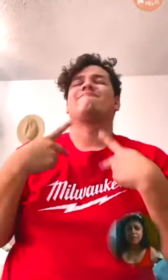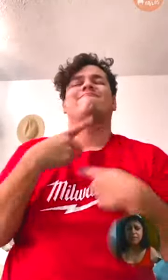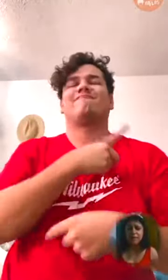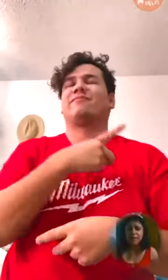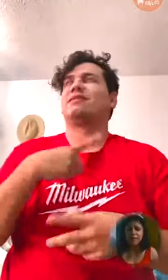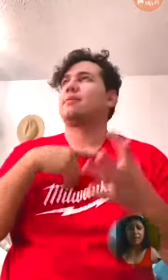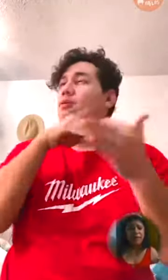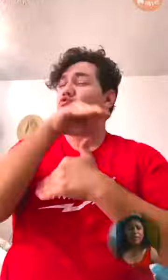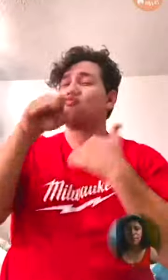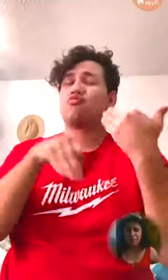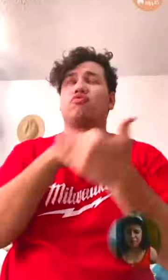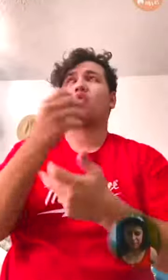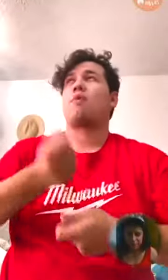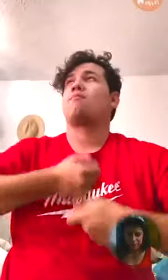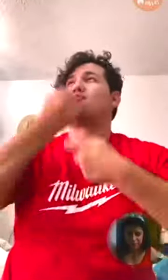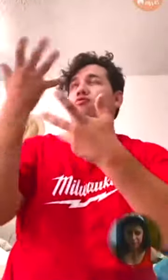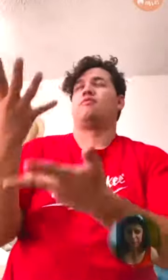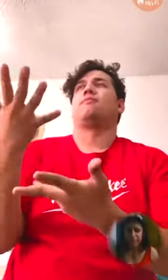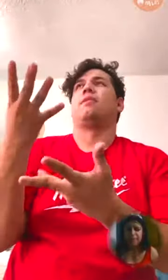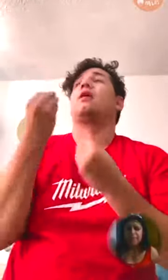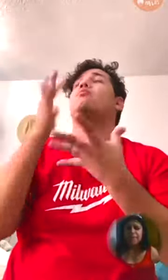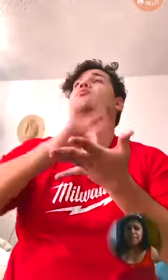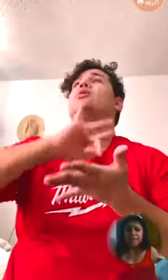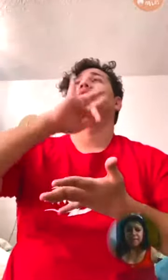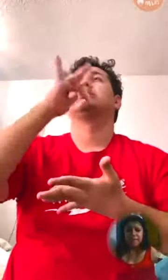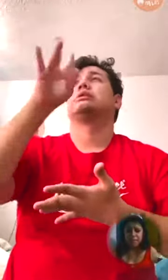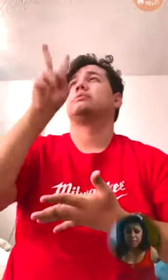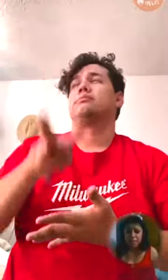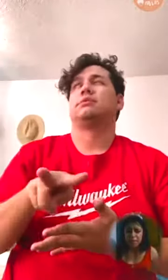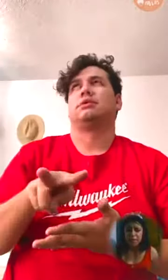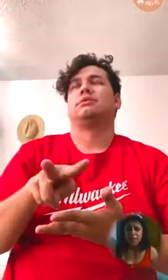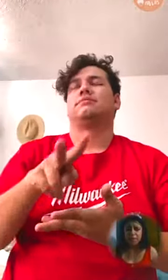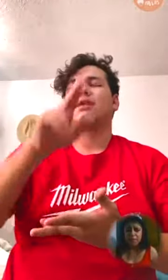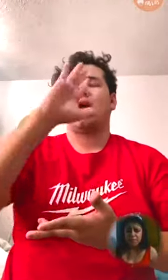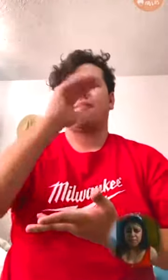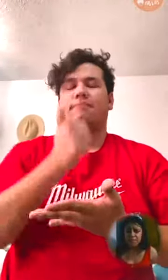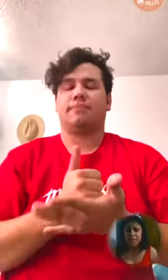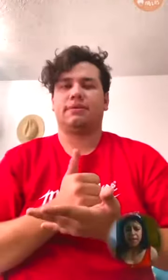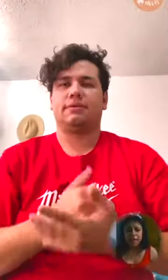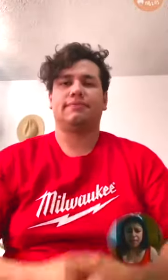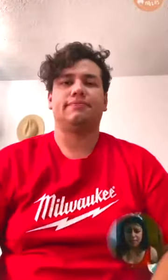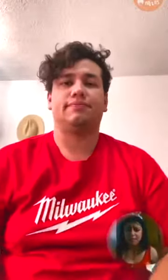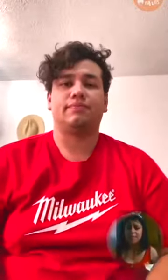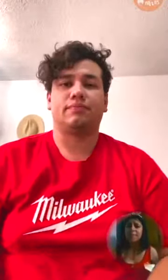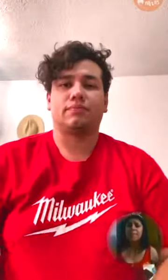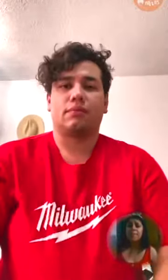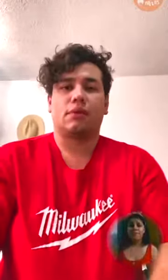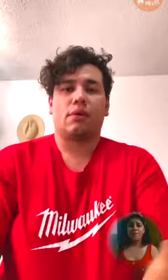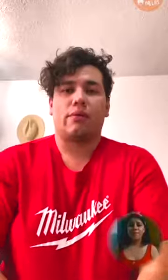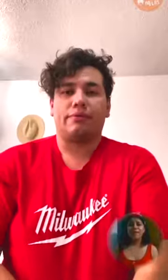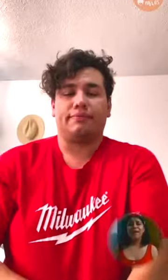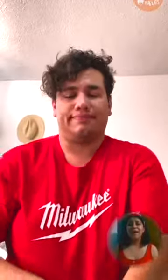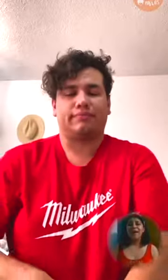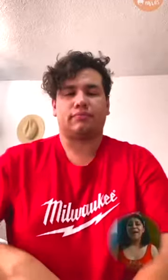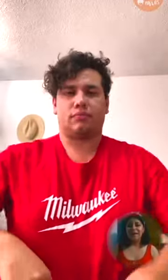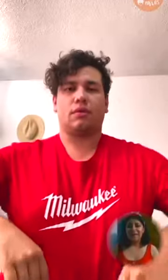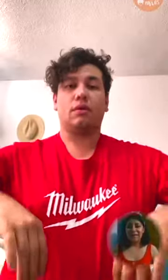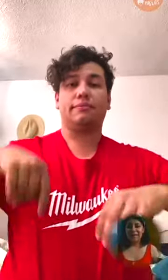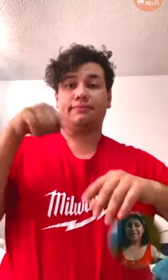toda la gloria y toda la honra, Señor. Gracias te doy en el nombre de Jesús. Amén. Ok, en